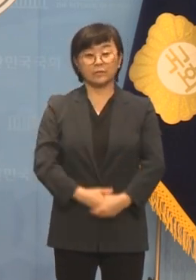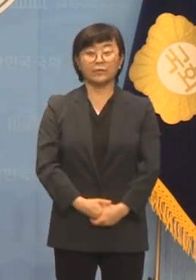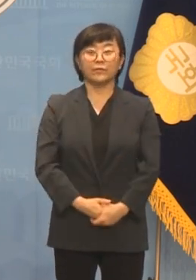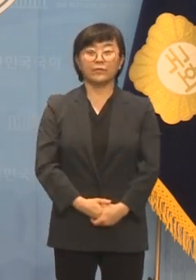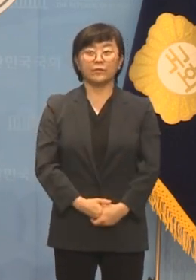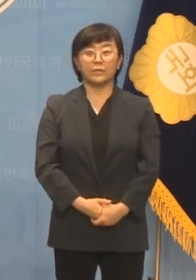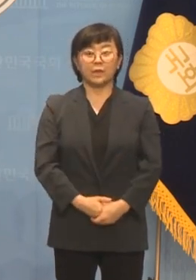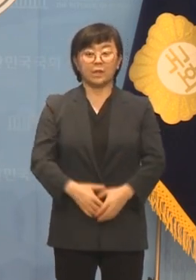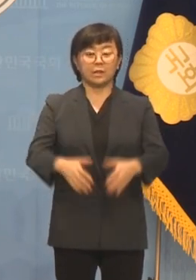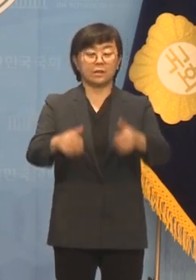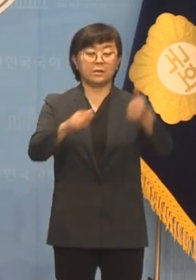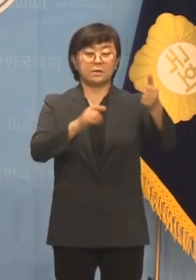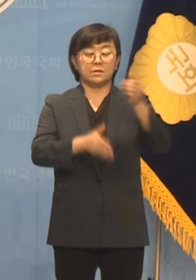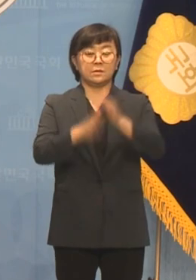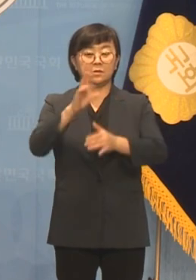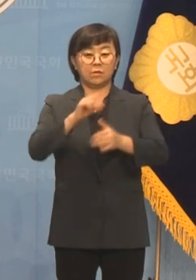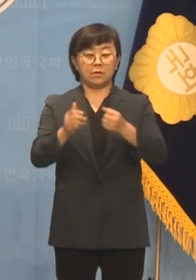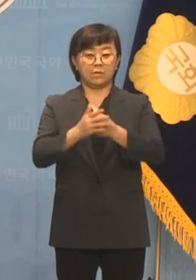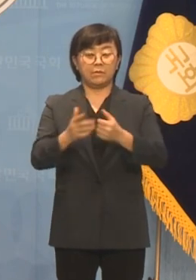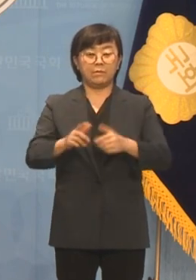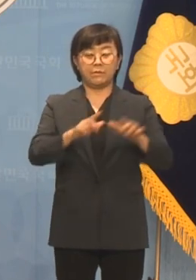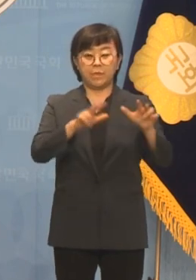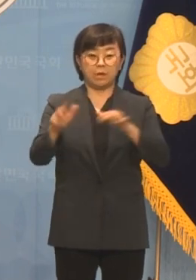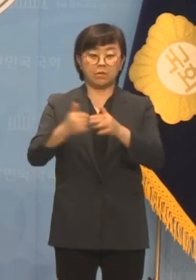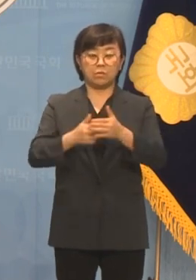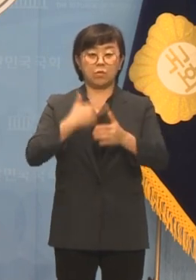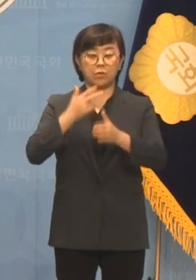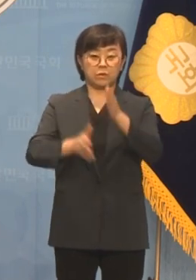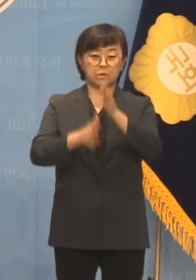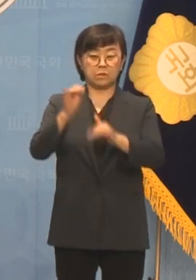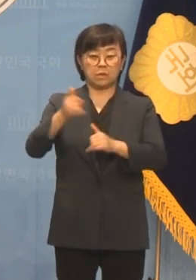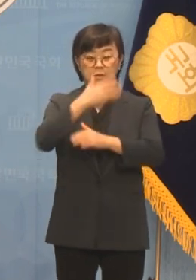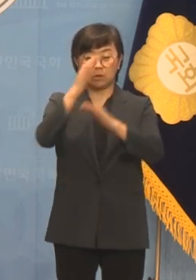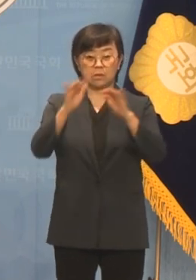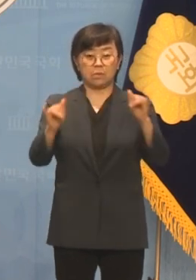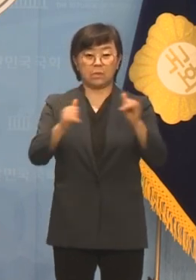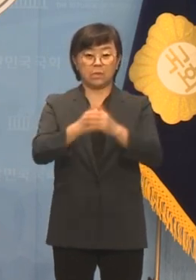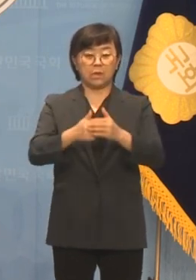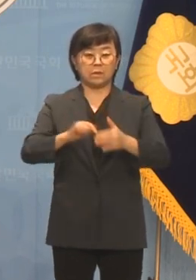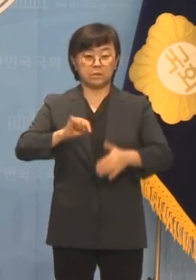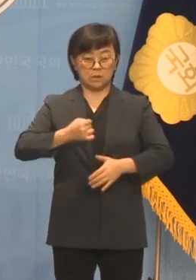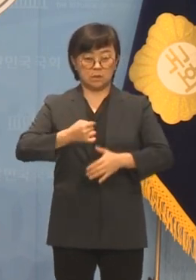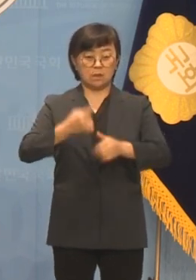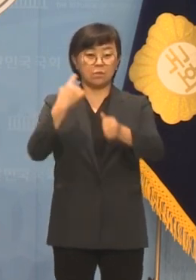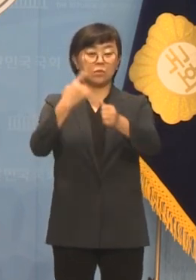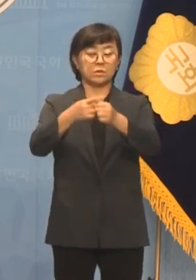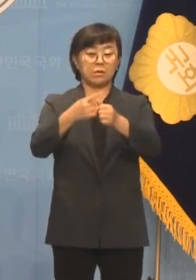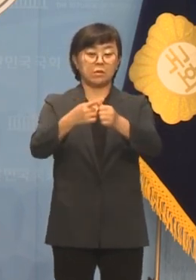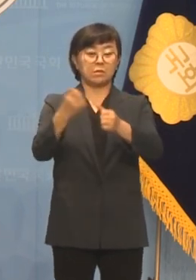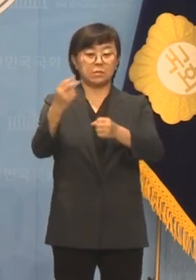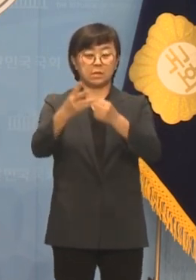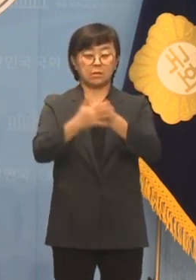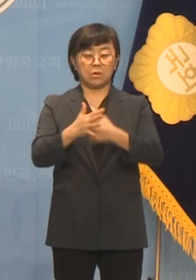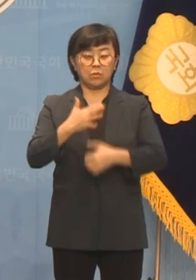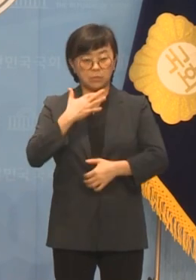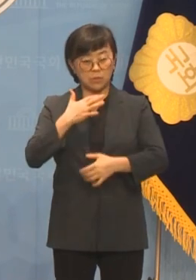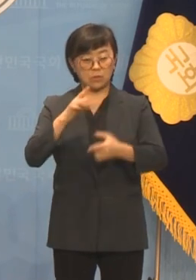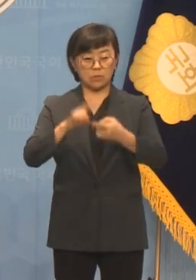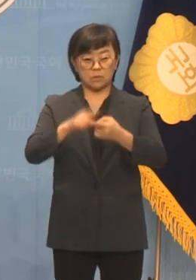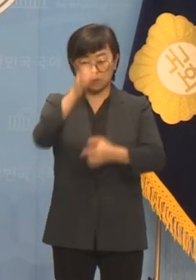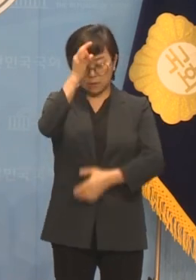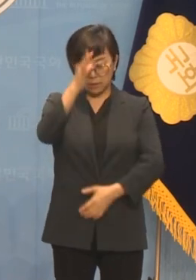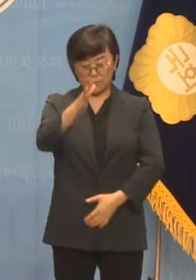김재관 시의원은 당장 보령시민과 청년에게 자신의 욕설과 혐오 발언을